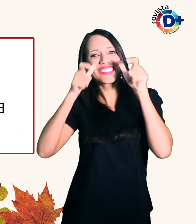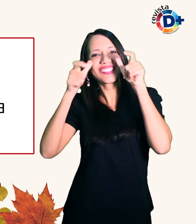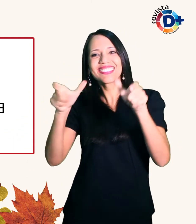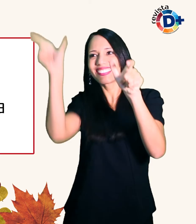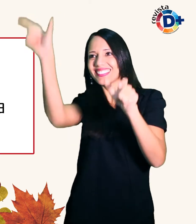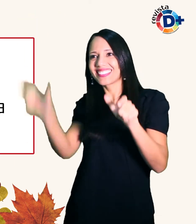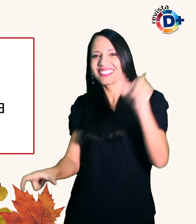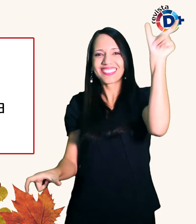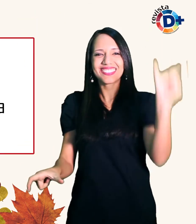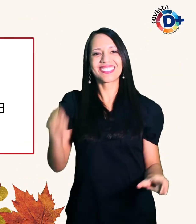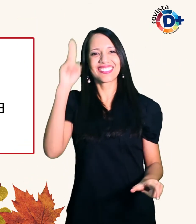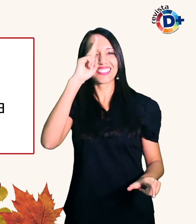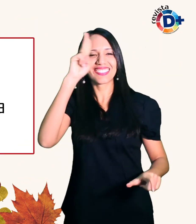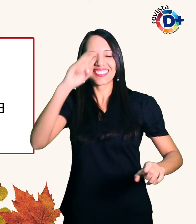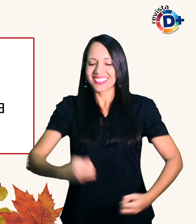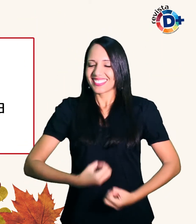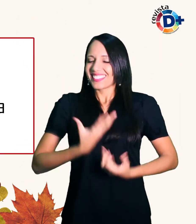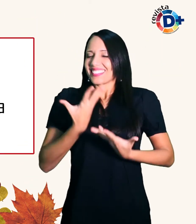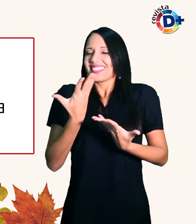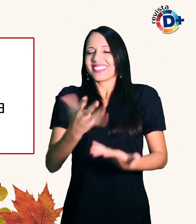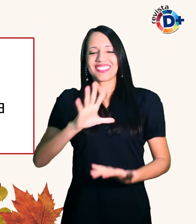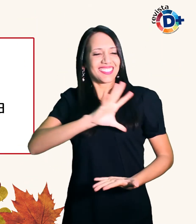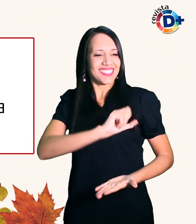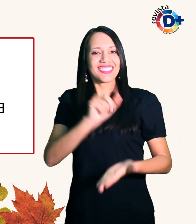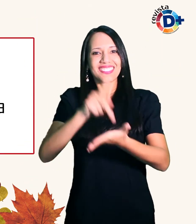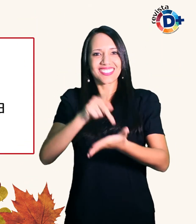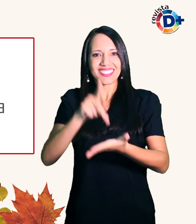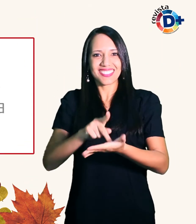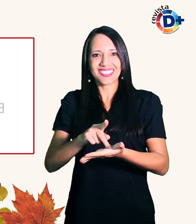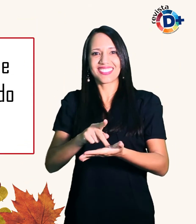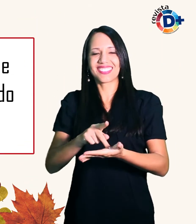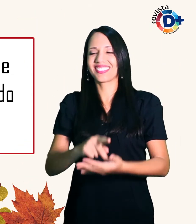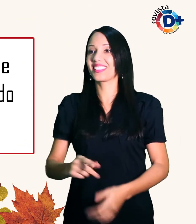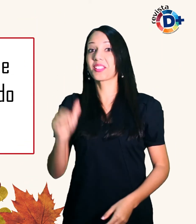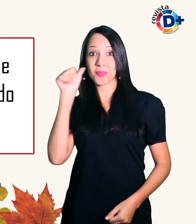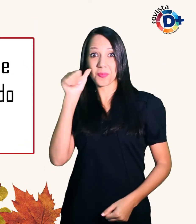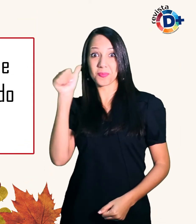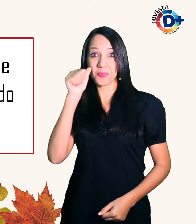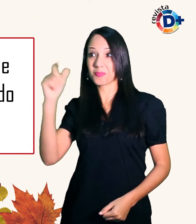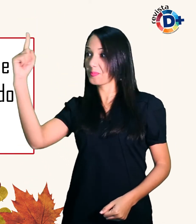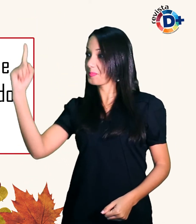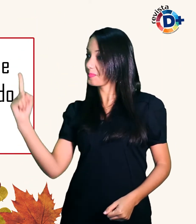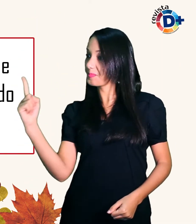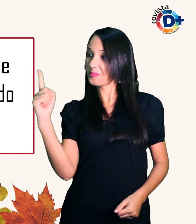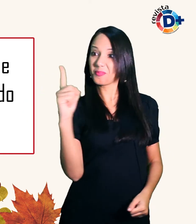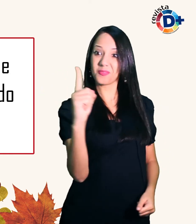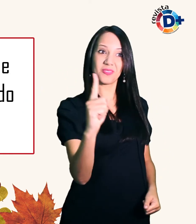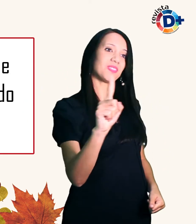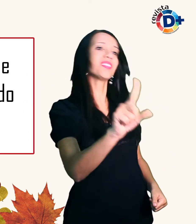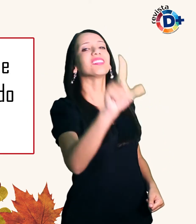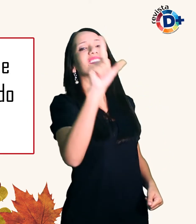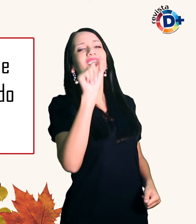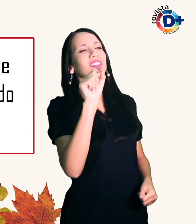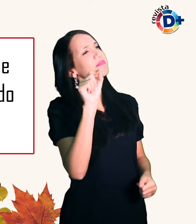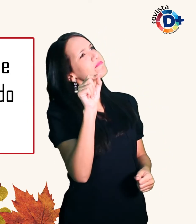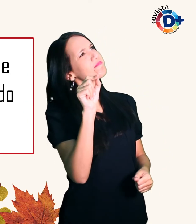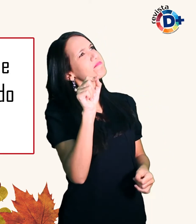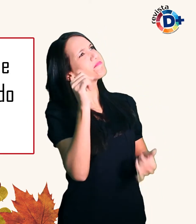inspiradoras de amor verdadeiro Ela entrou na loja e escolheu o brinquedo quebrado Douglas